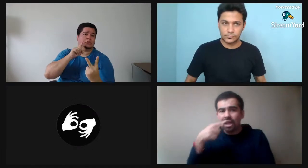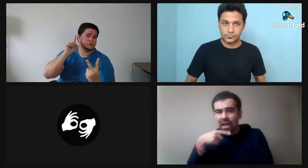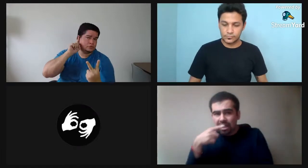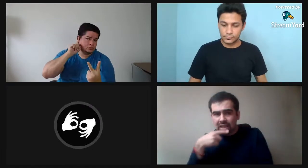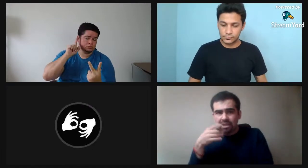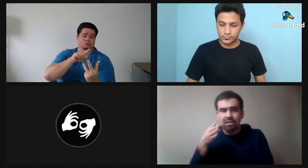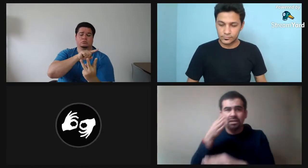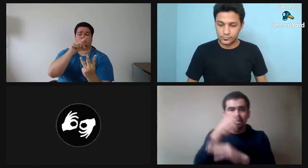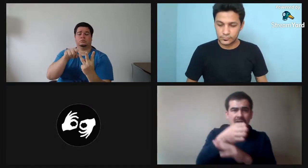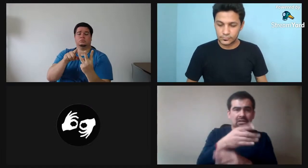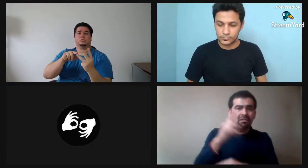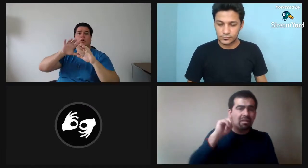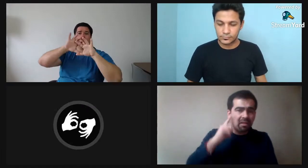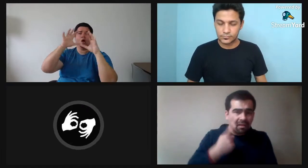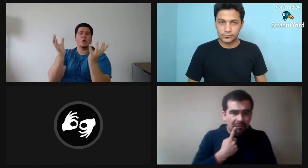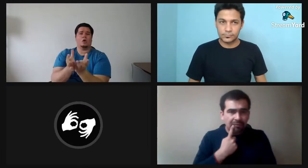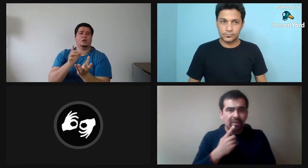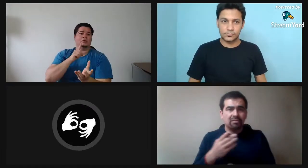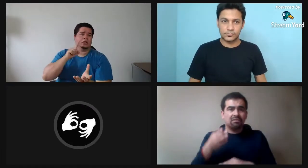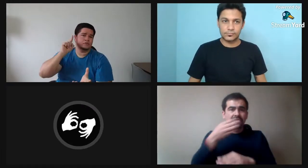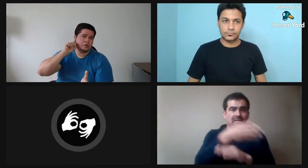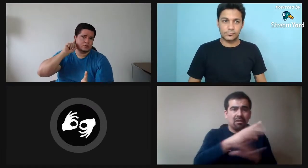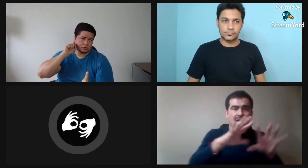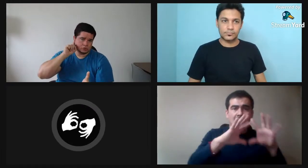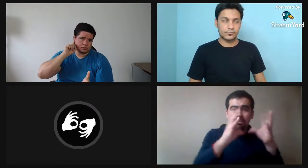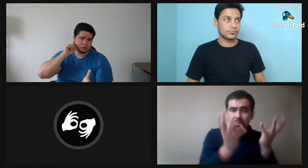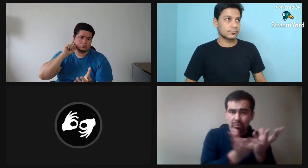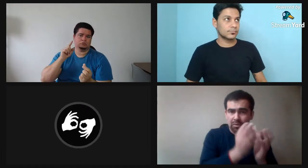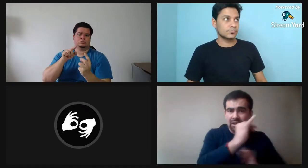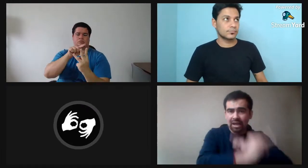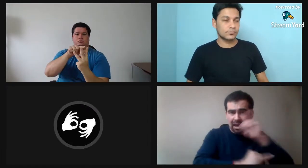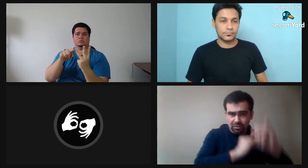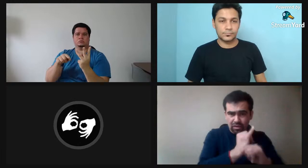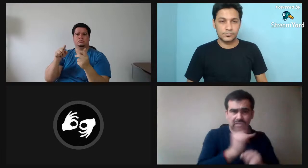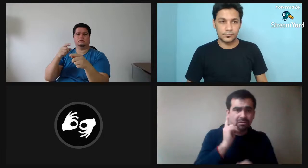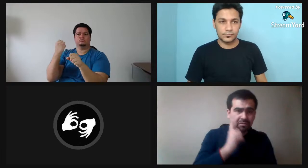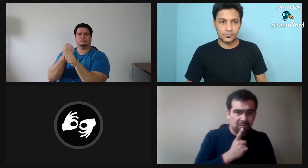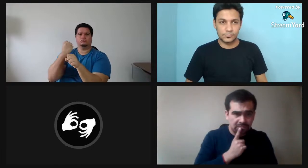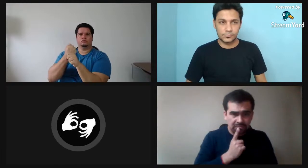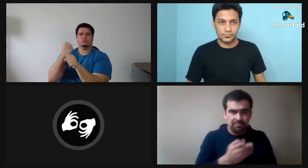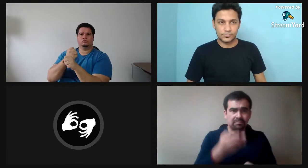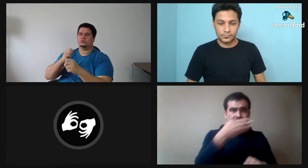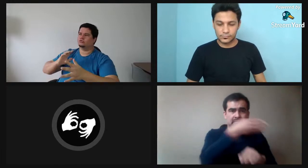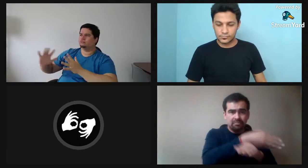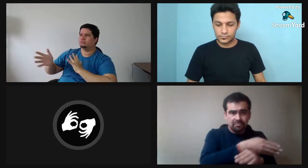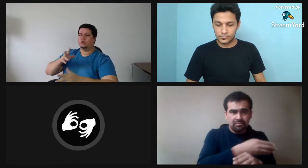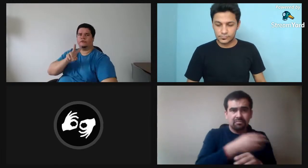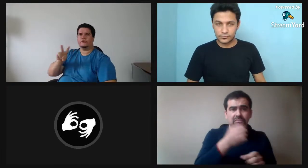bueno, trabaja con distintas personas oyentes y personas sordas en el mundo